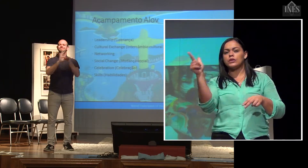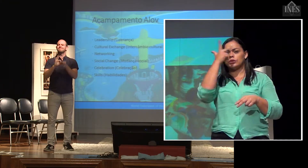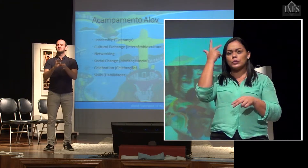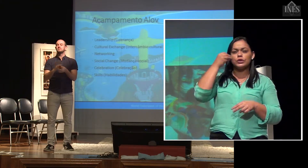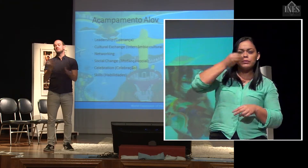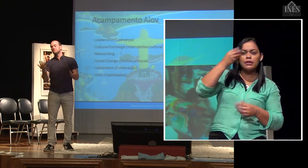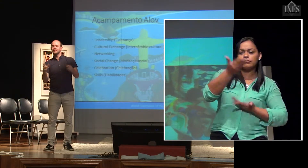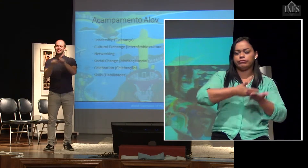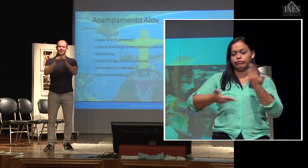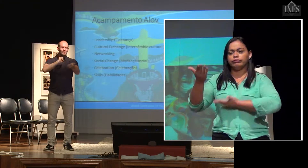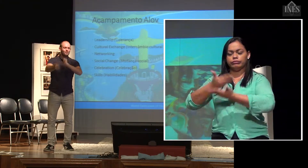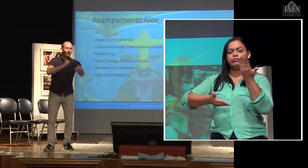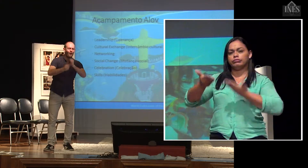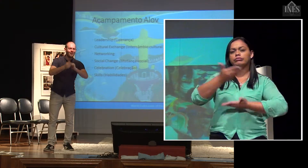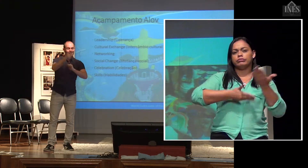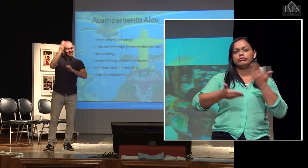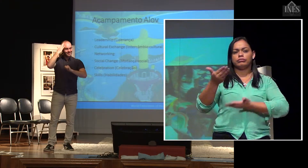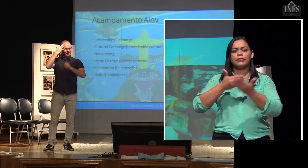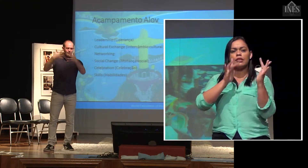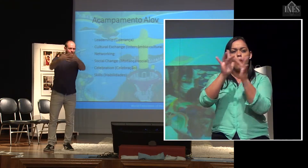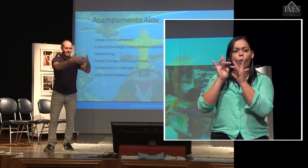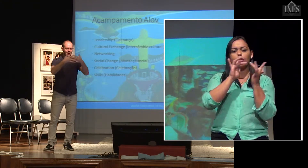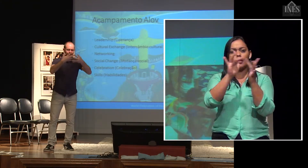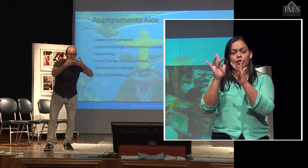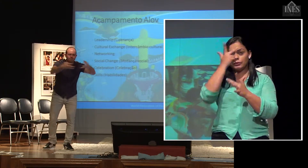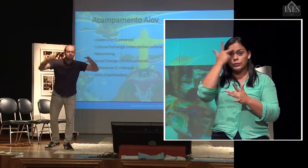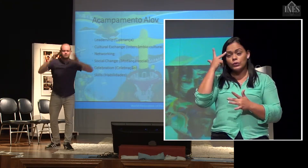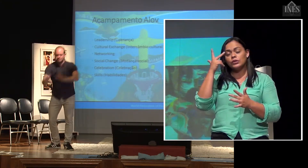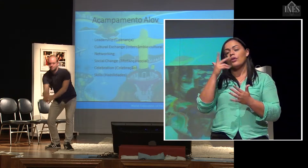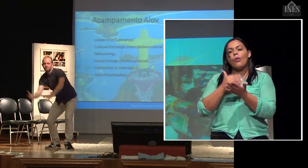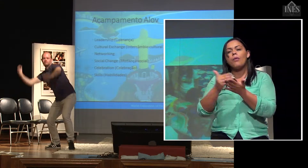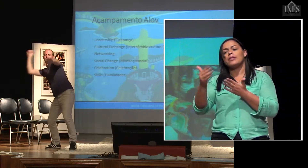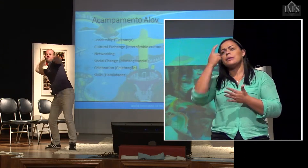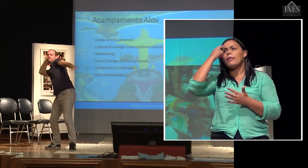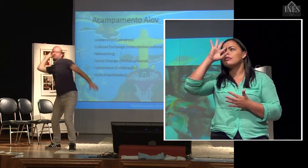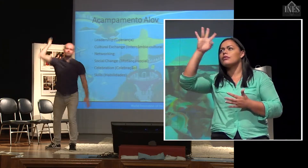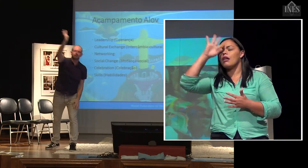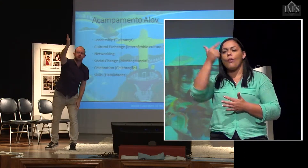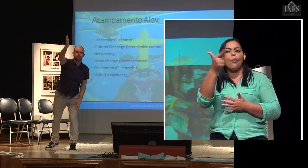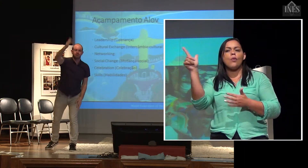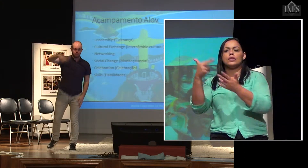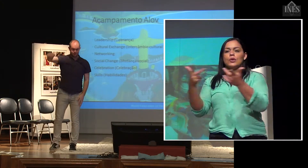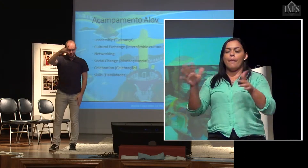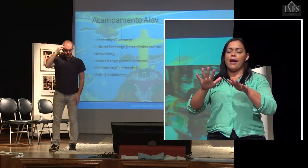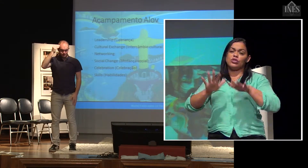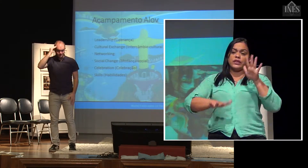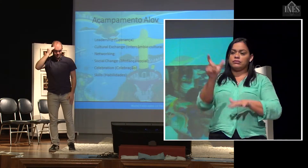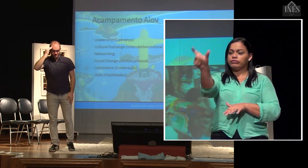e, a partir dessas conexões entre as pessoas, elas vão pensando em outras coisas. Sei lá, um gosta de esporte, futebol americano. Vocês